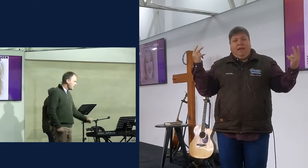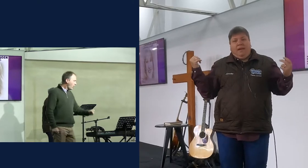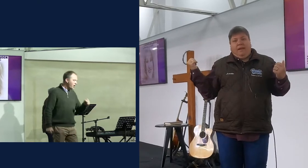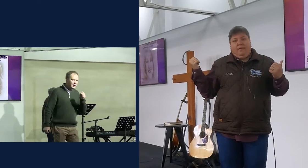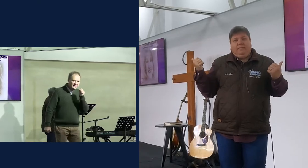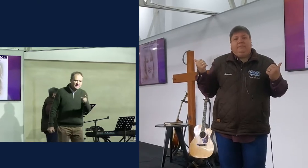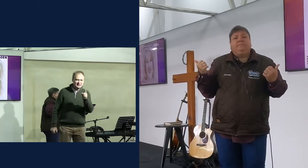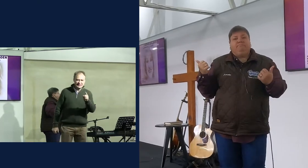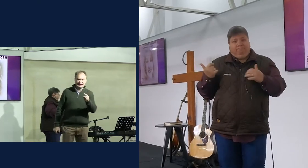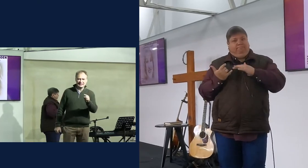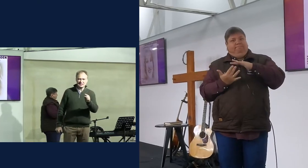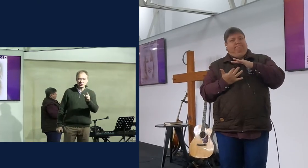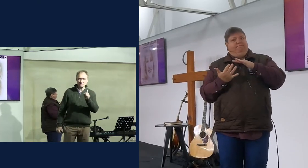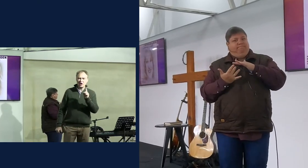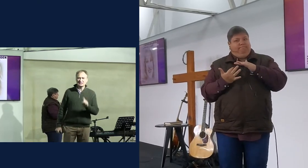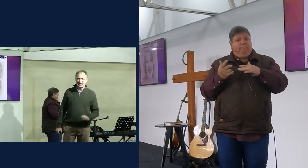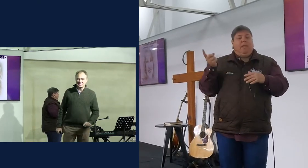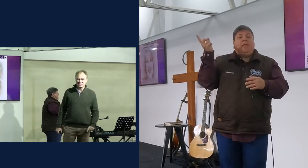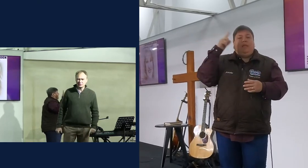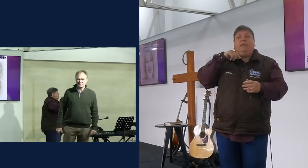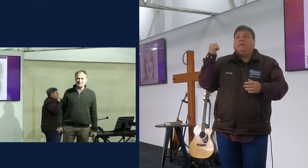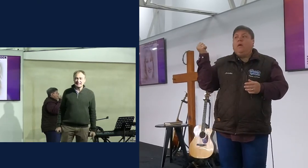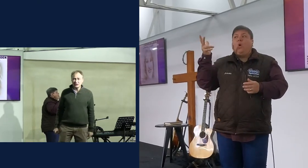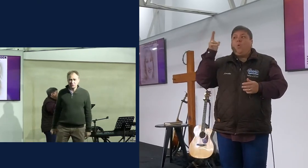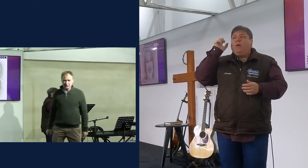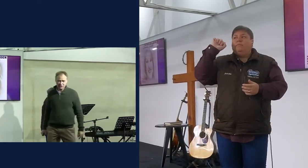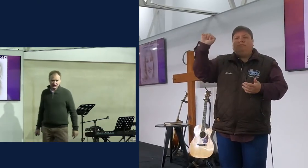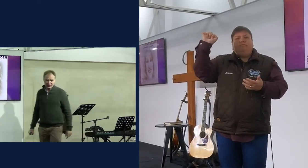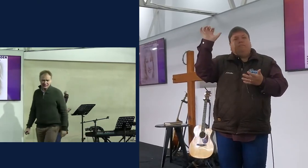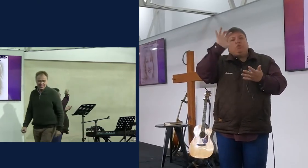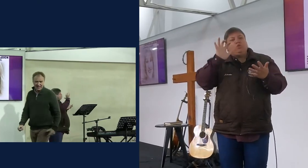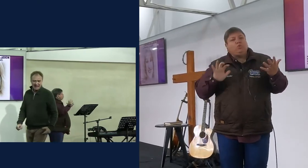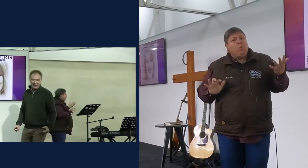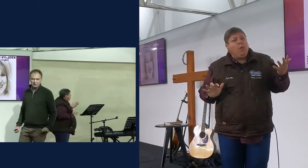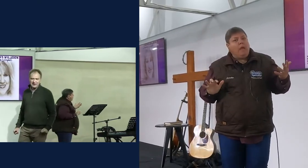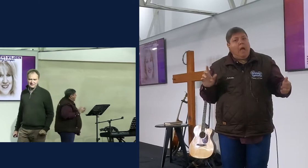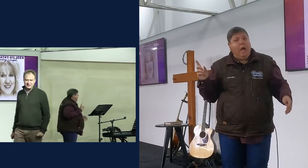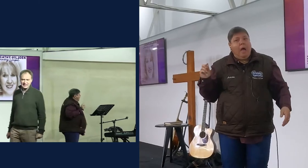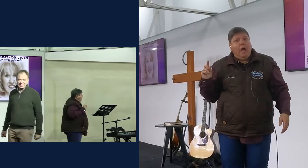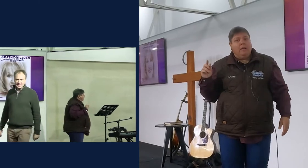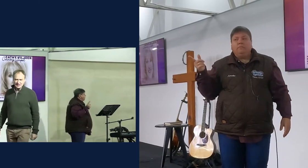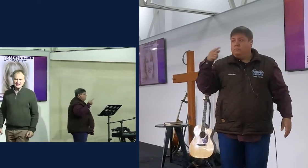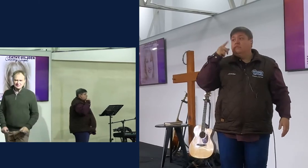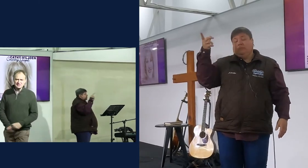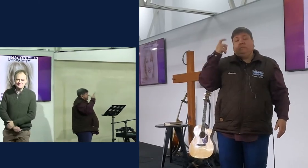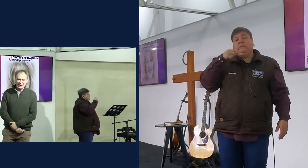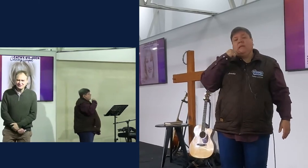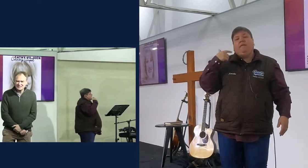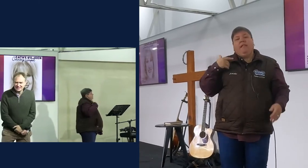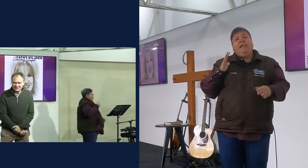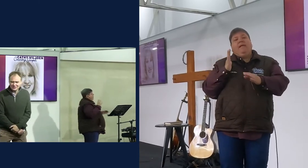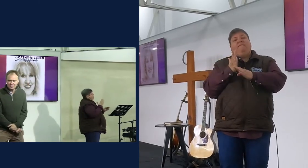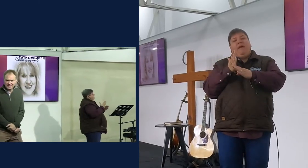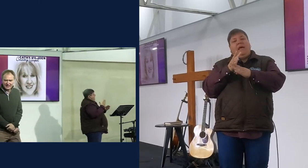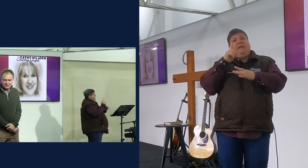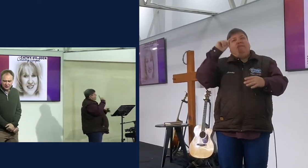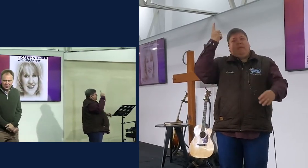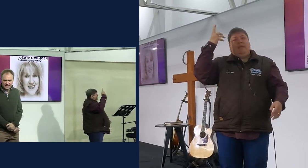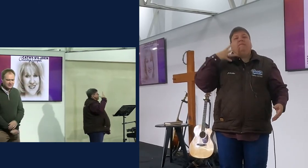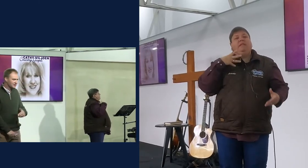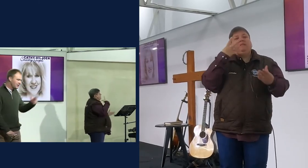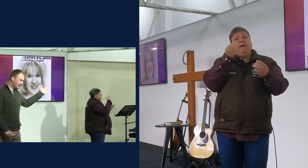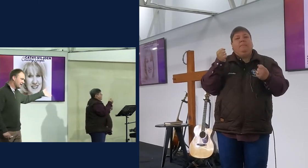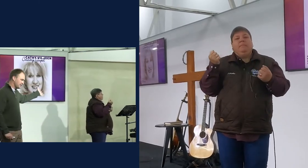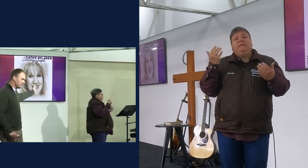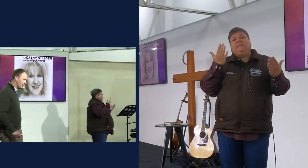en, enig het ek gelendig gehad, om haar getuinis te hoor, want sy het na doem nie toe gegaan en gesê, ek wil werk vir die heren, skimp skimp, ek wil syng, saam met Kenneth in die